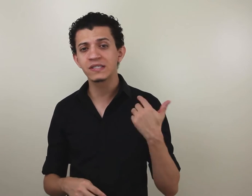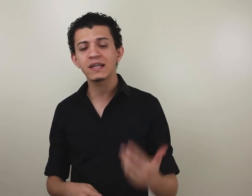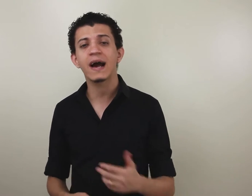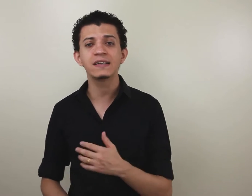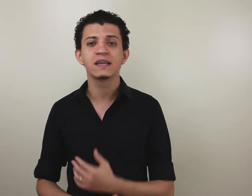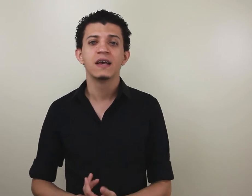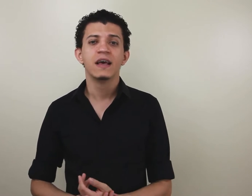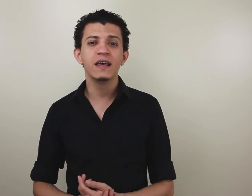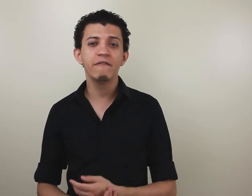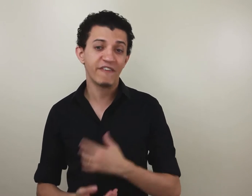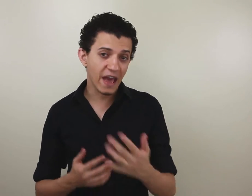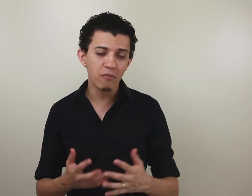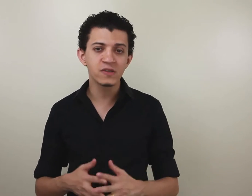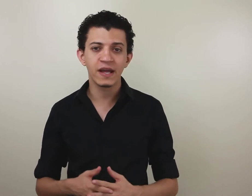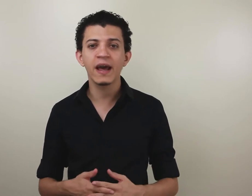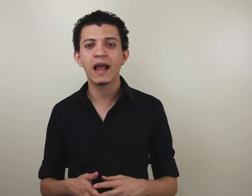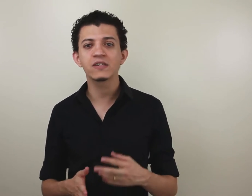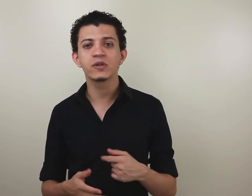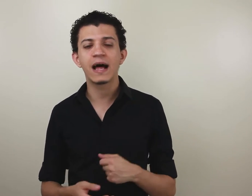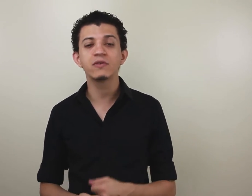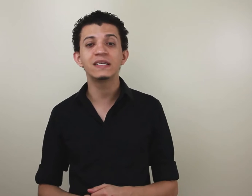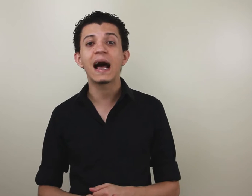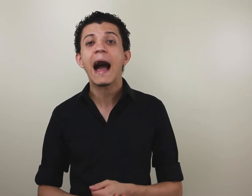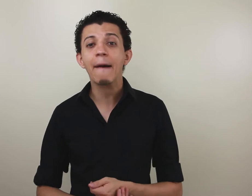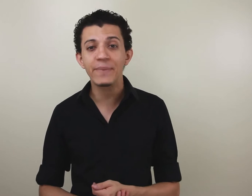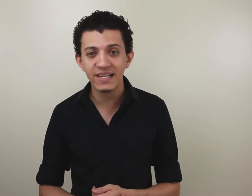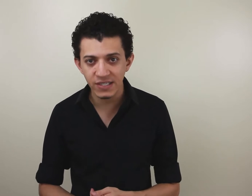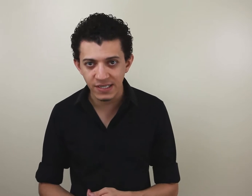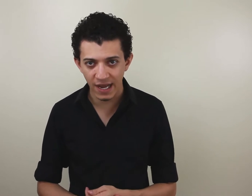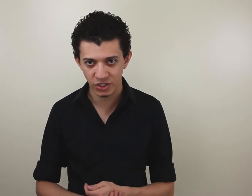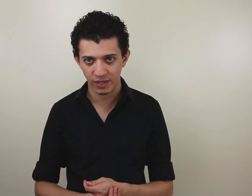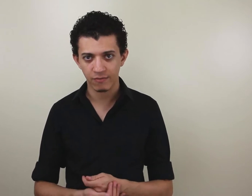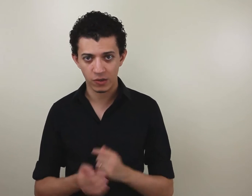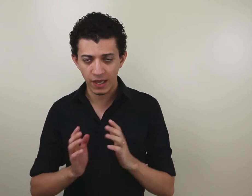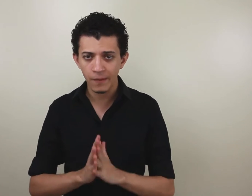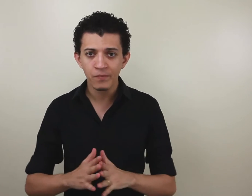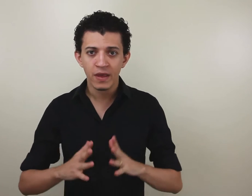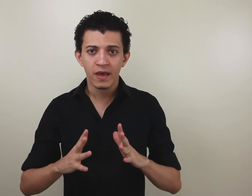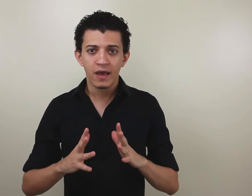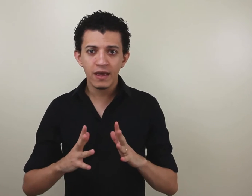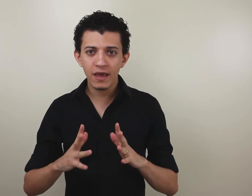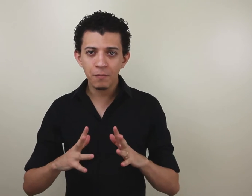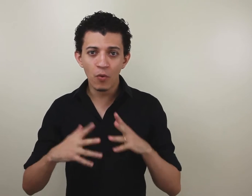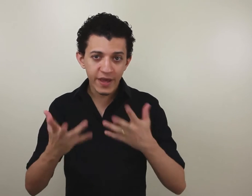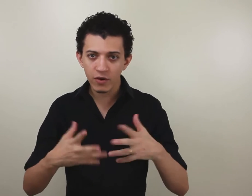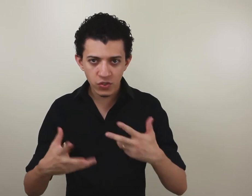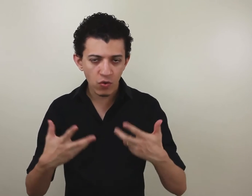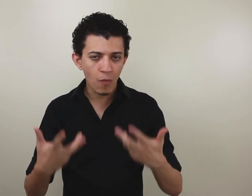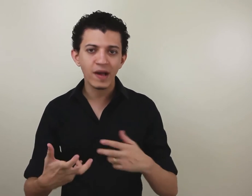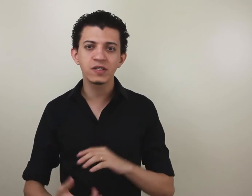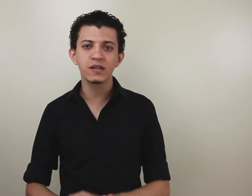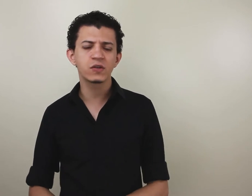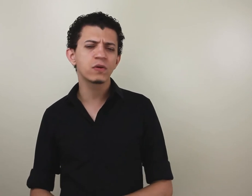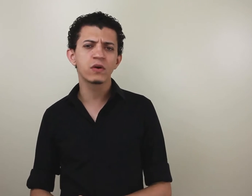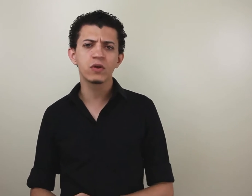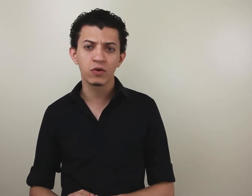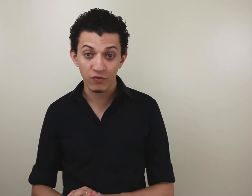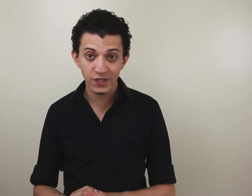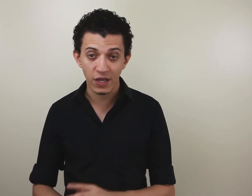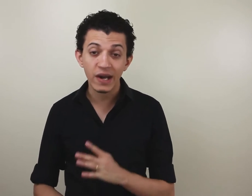sinais e verbos relacionados à aprendizagem, ok? E por que eu estou compartilhando esse conteúdo aqui com você? Eu